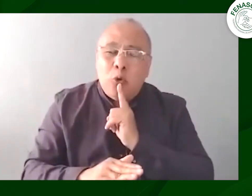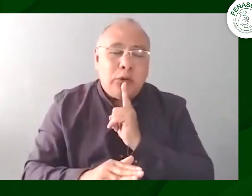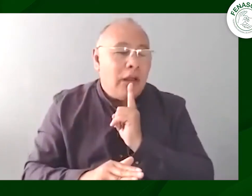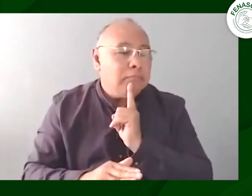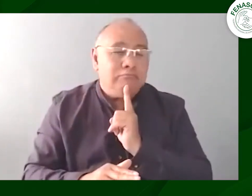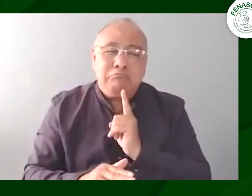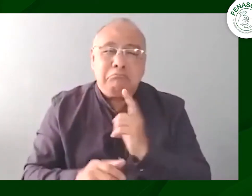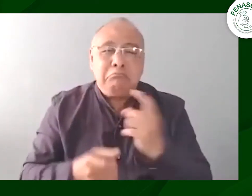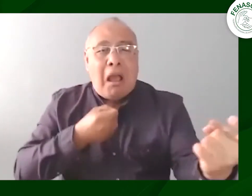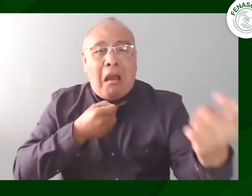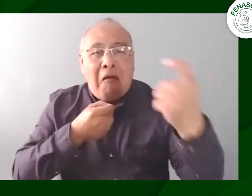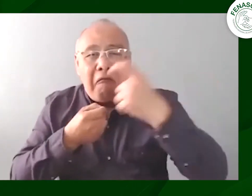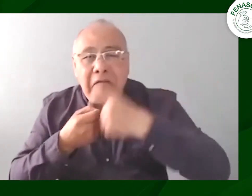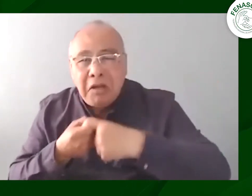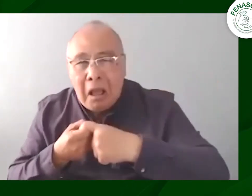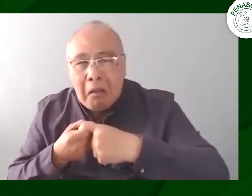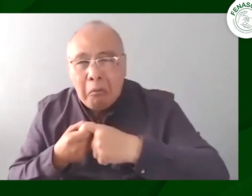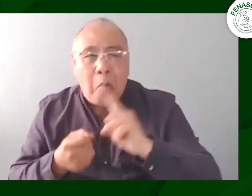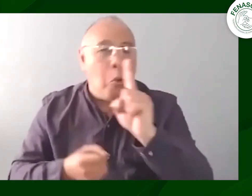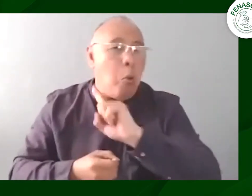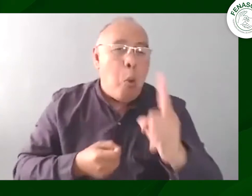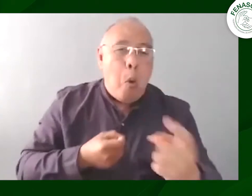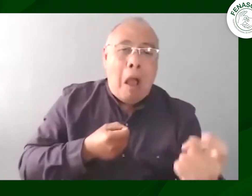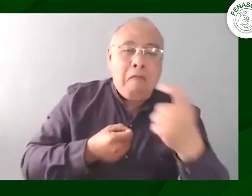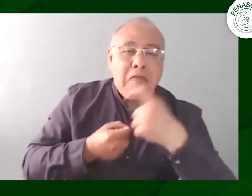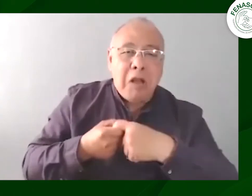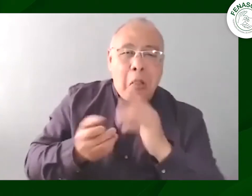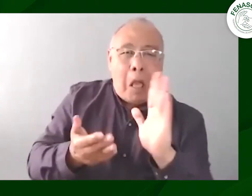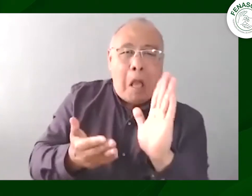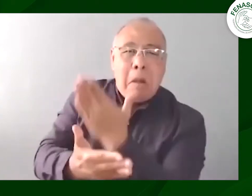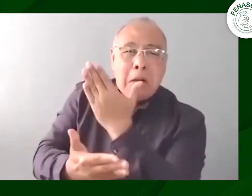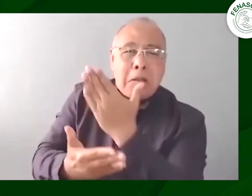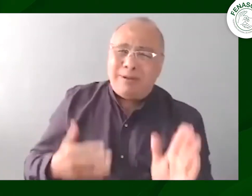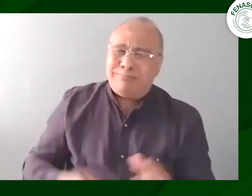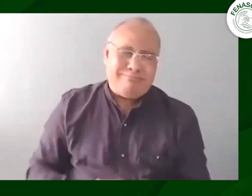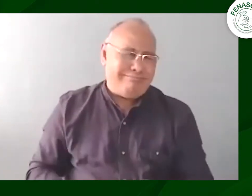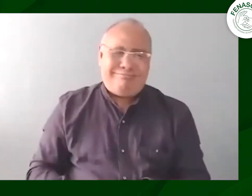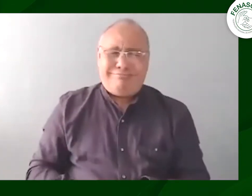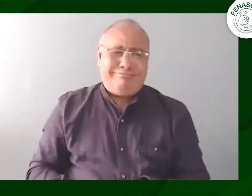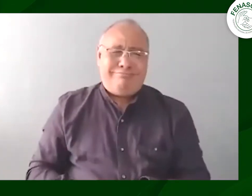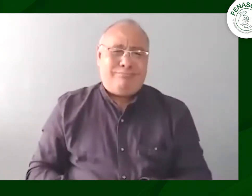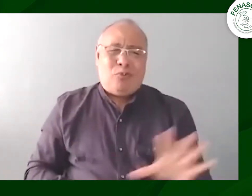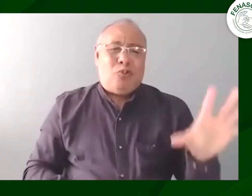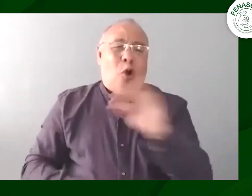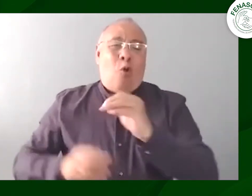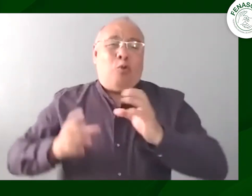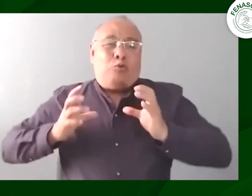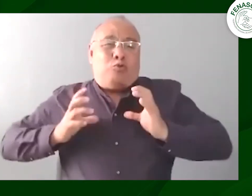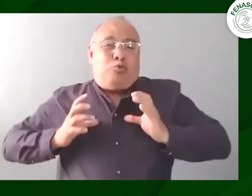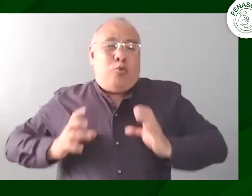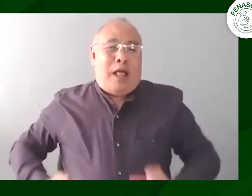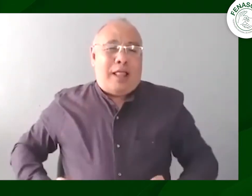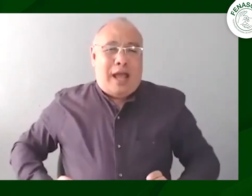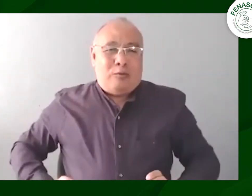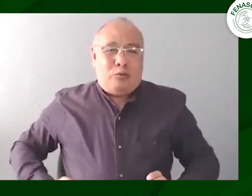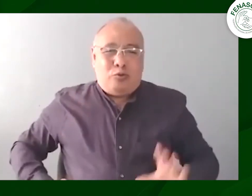por eso es que nosotros decimos qué tan importante es que nosotros nos mantengamos unidos